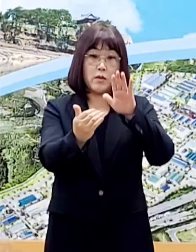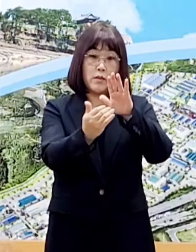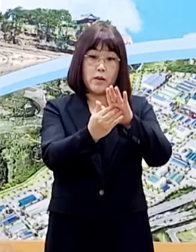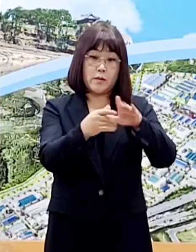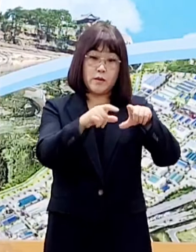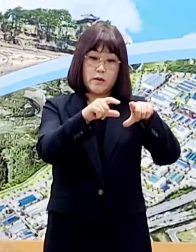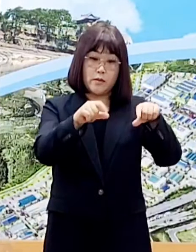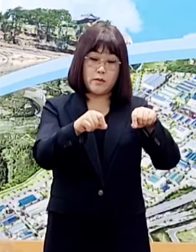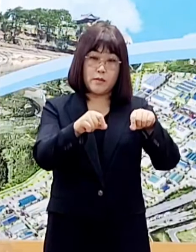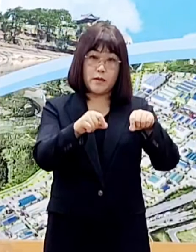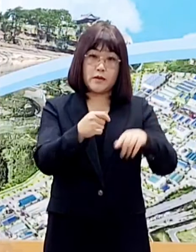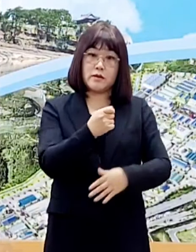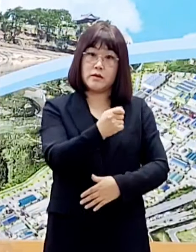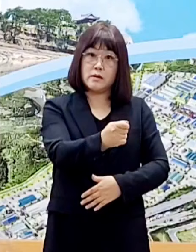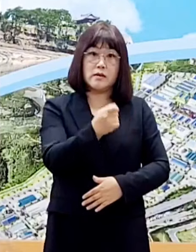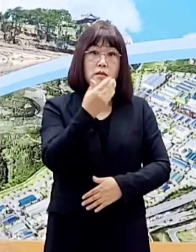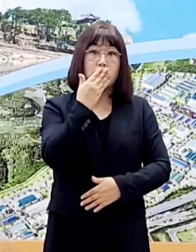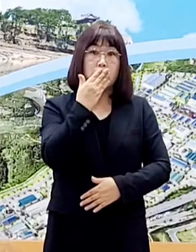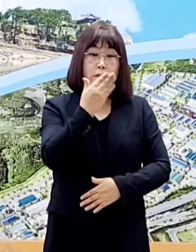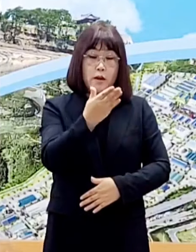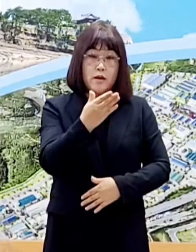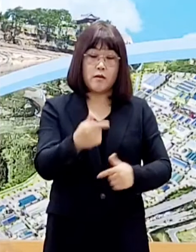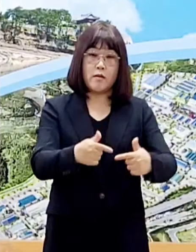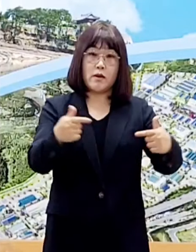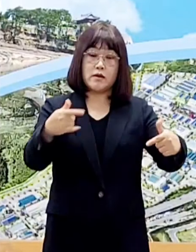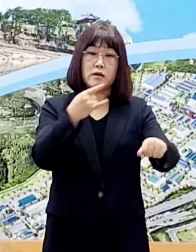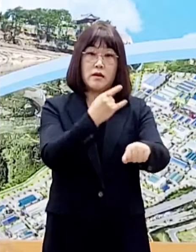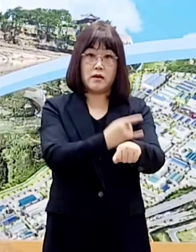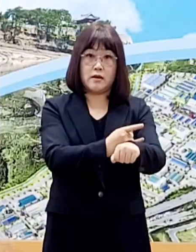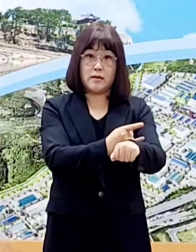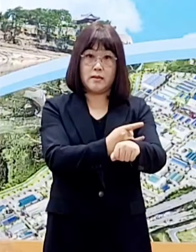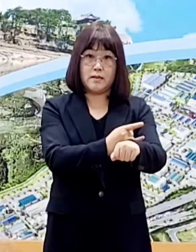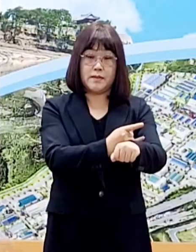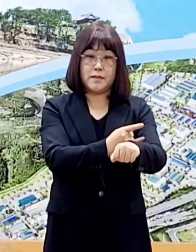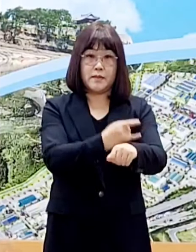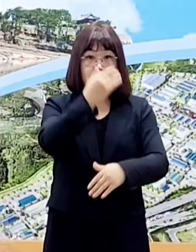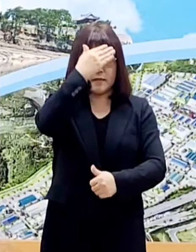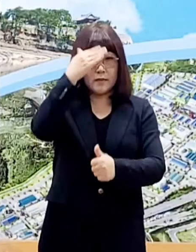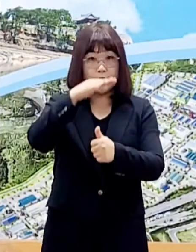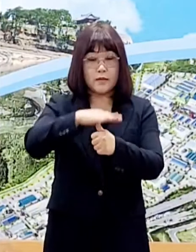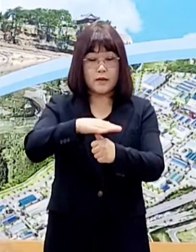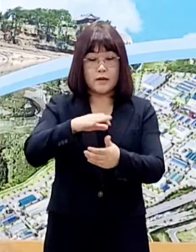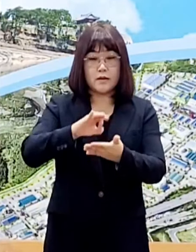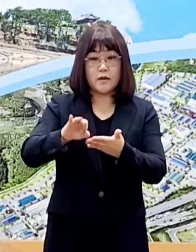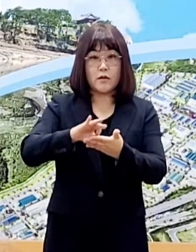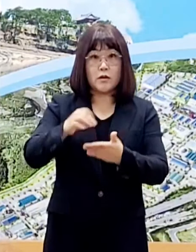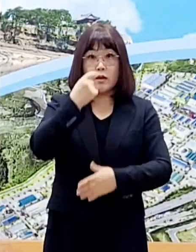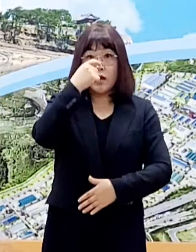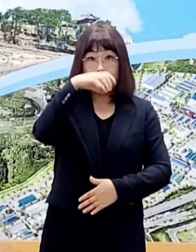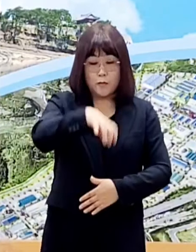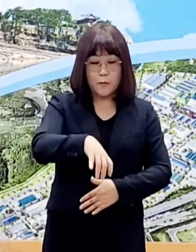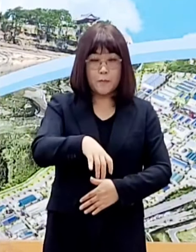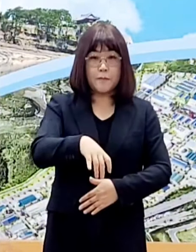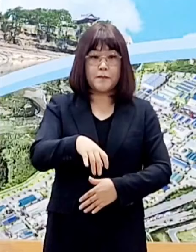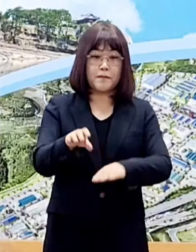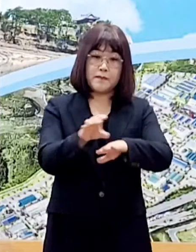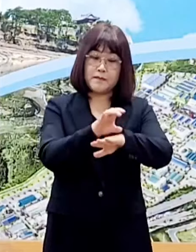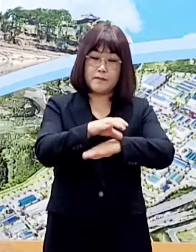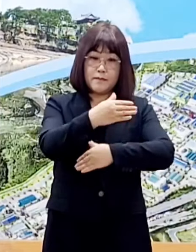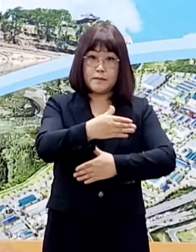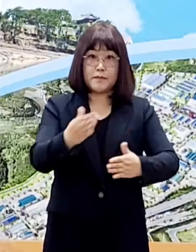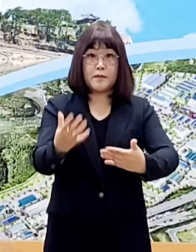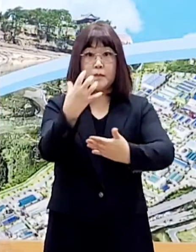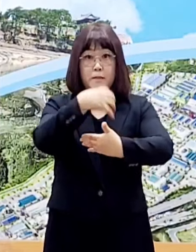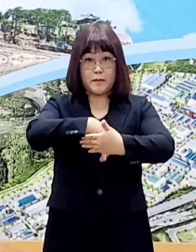확대되어 청소년 이용시설인 학원, PC방 등이